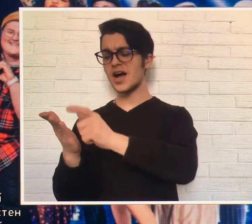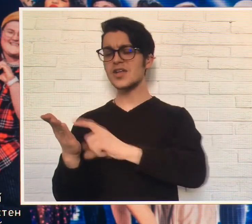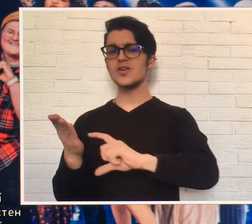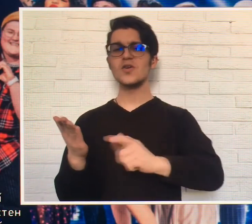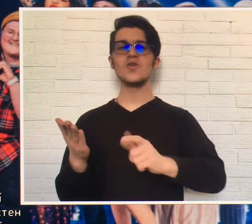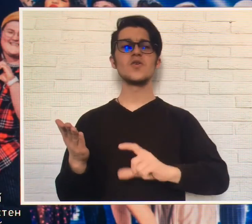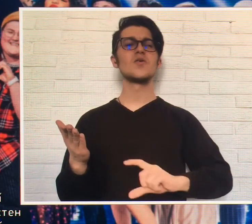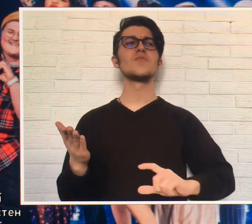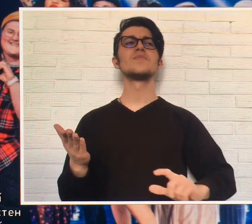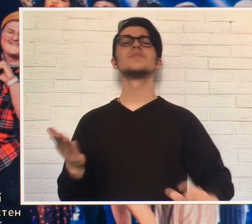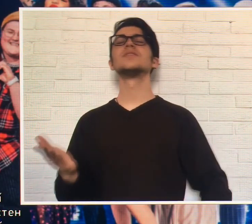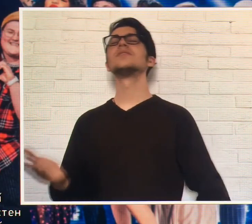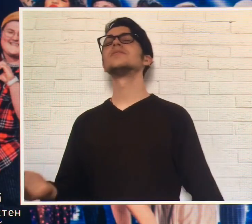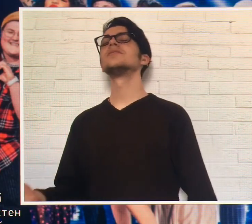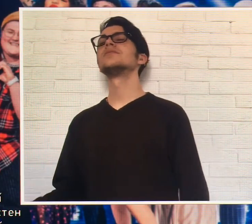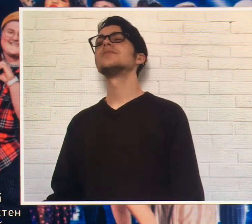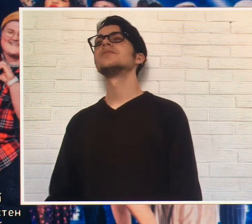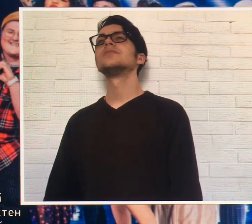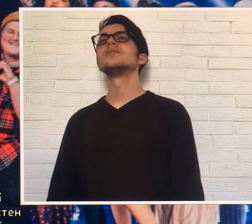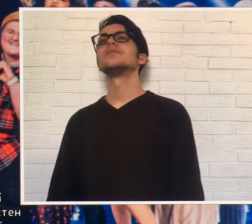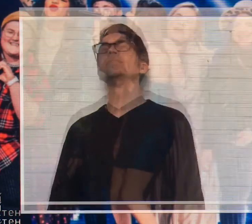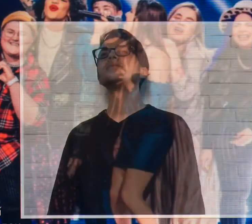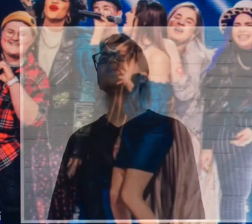улыбкой твоем.